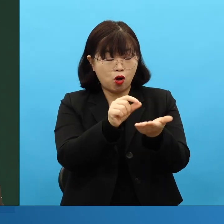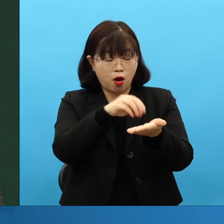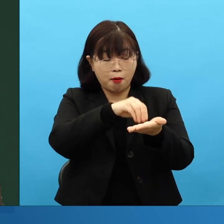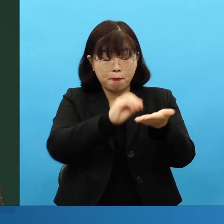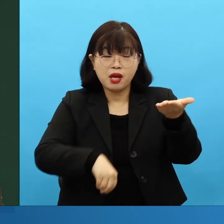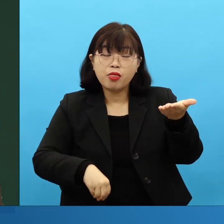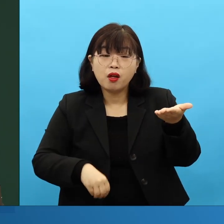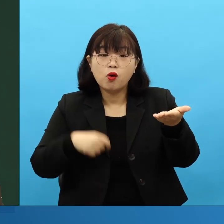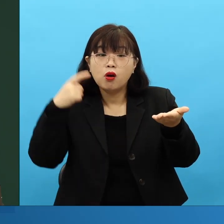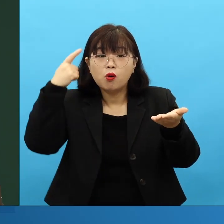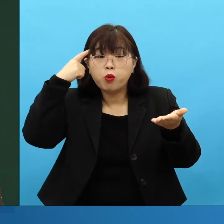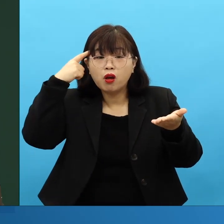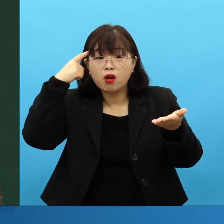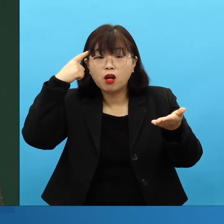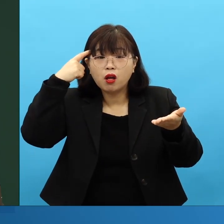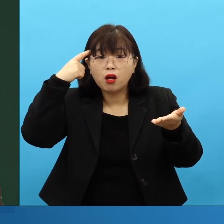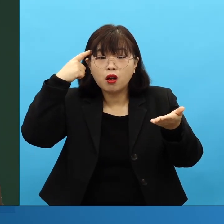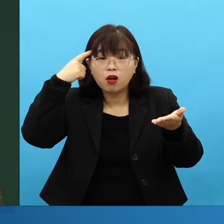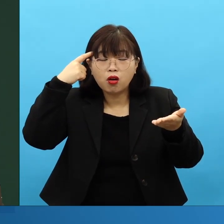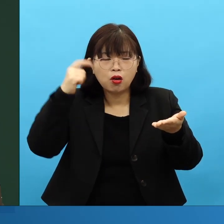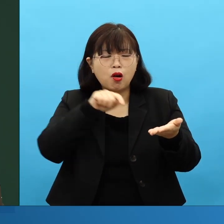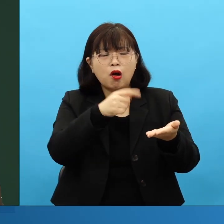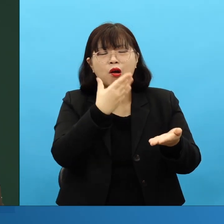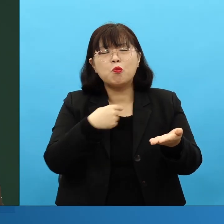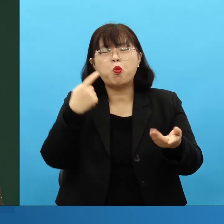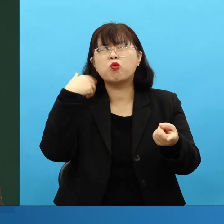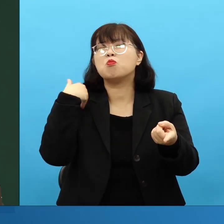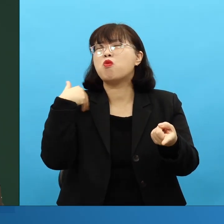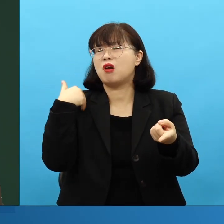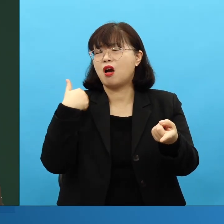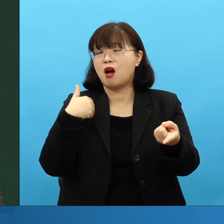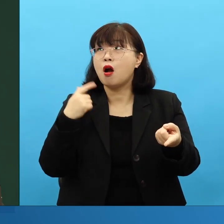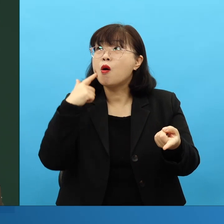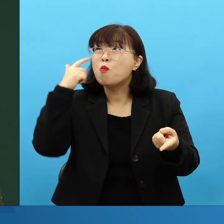복은 모르는 목사님들 많다니까요. 신학자들은 많아요.